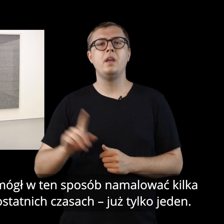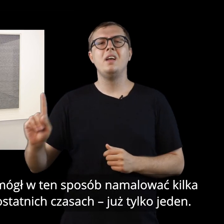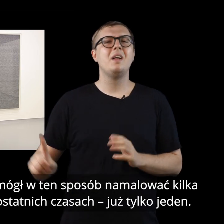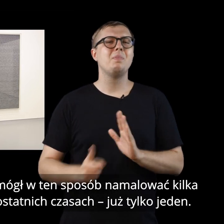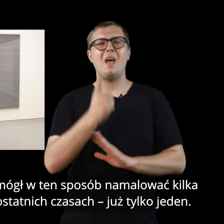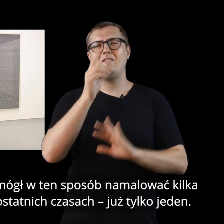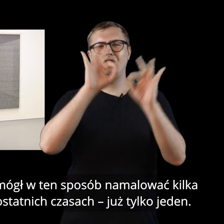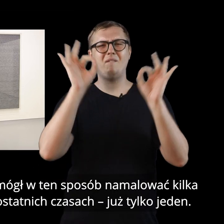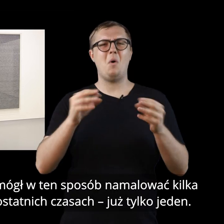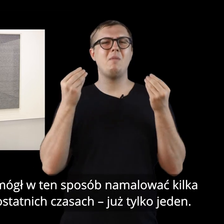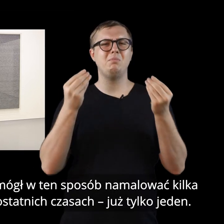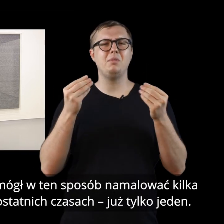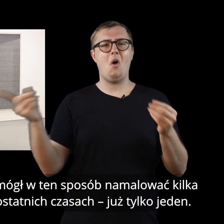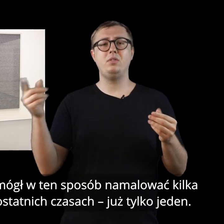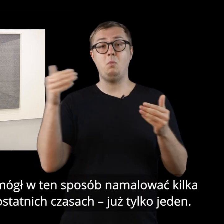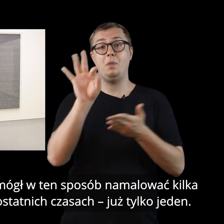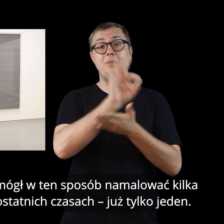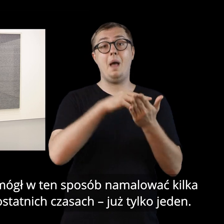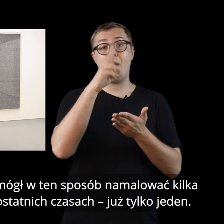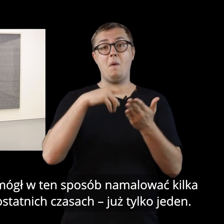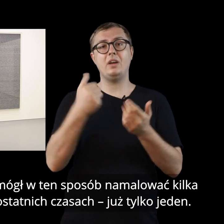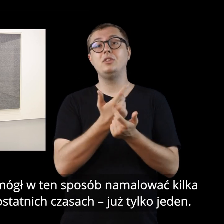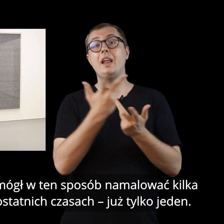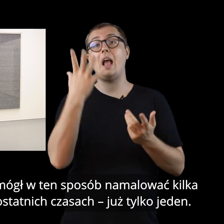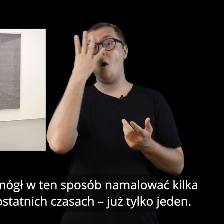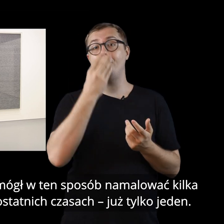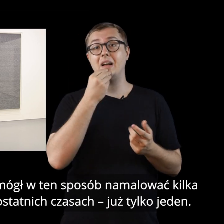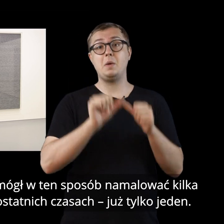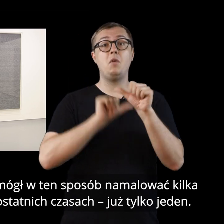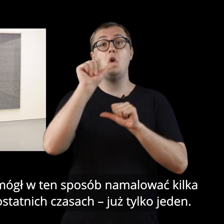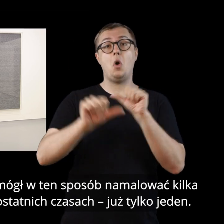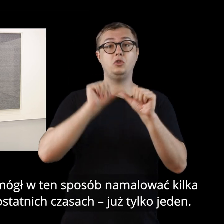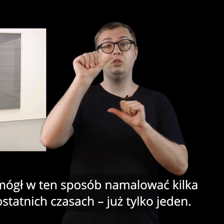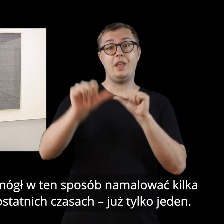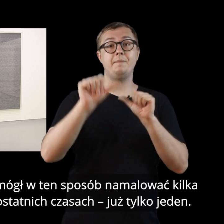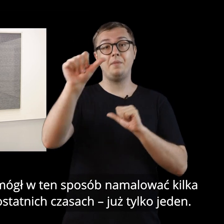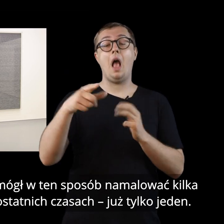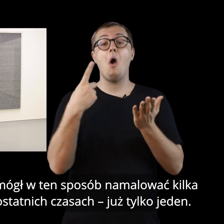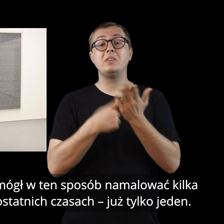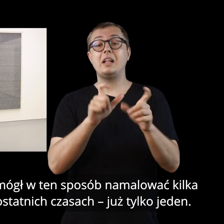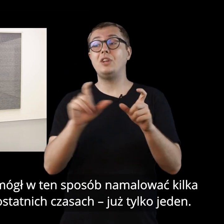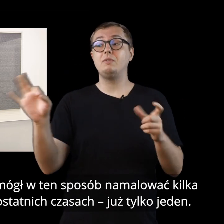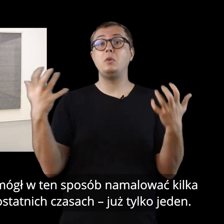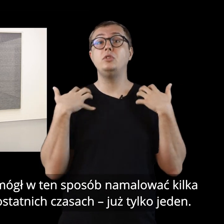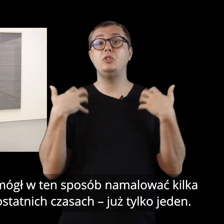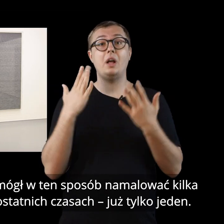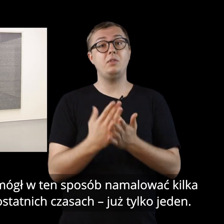W najwyższej formie mógł w ten sposób namalować kilka obrazów rocznie. W ostatnich czasach już tylko jeden.